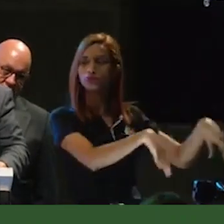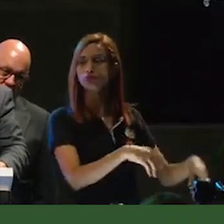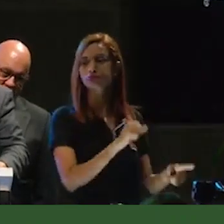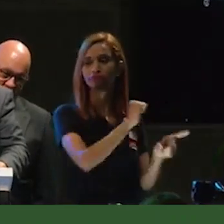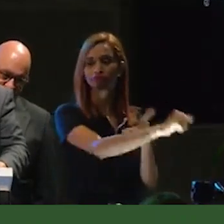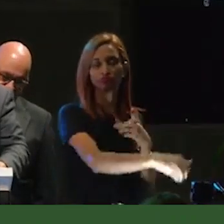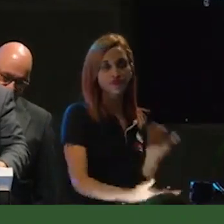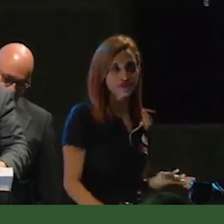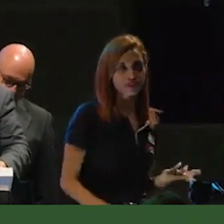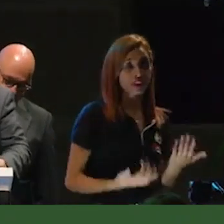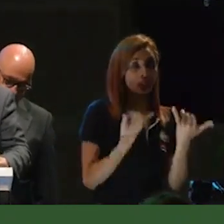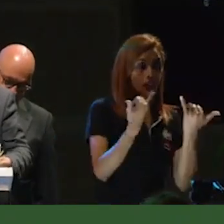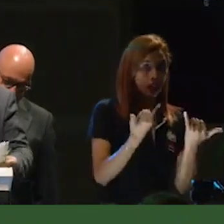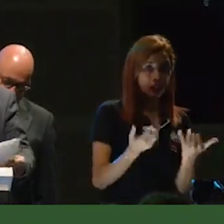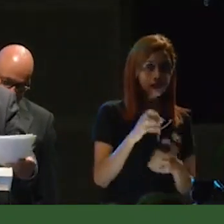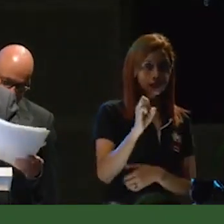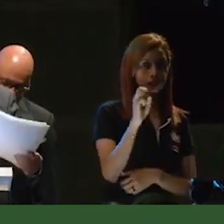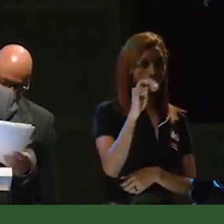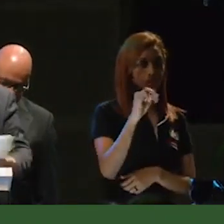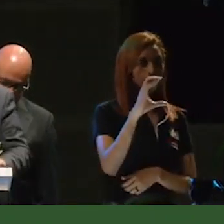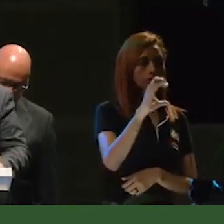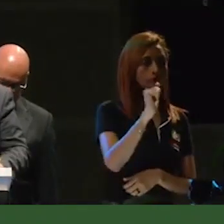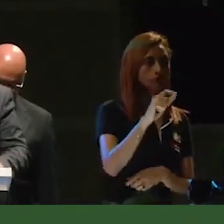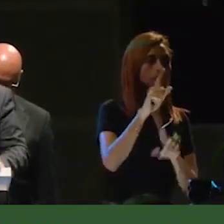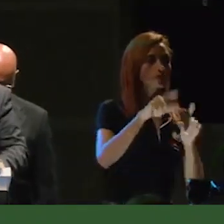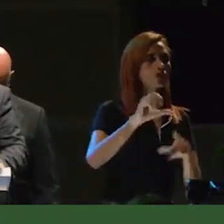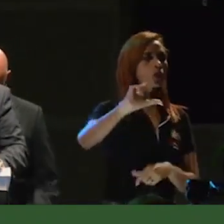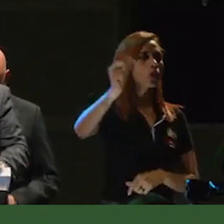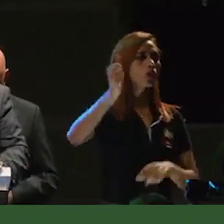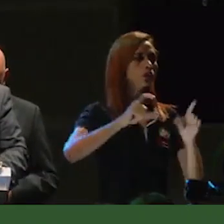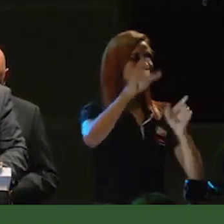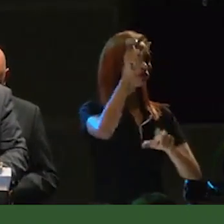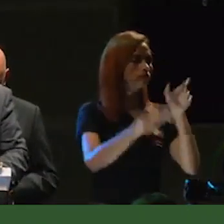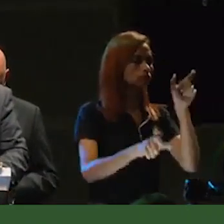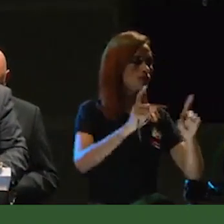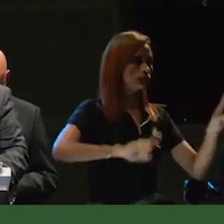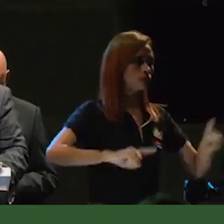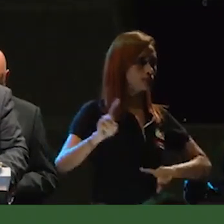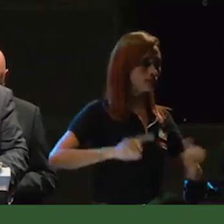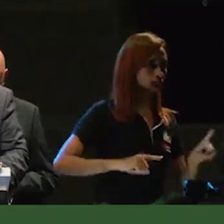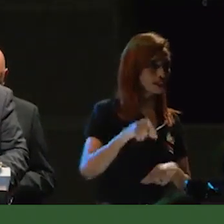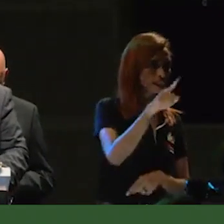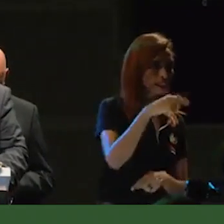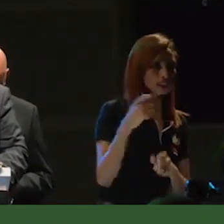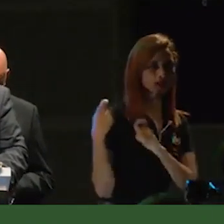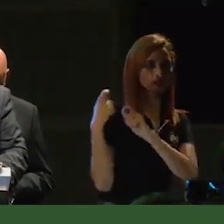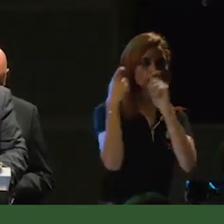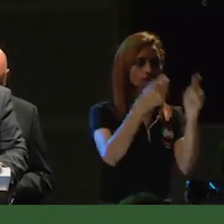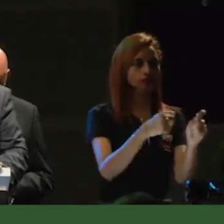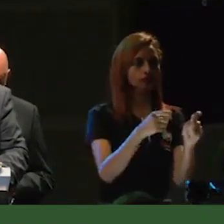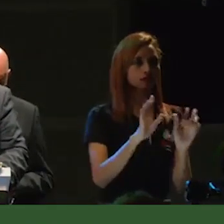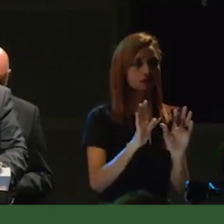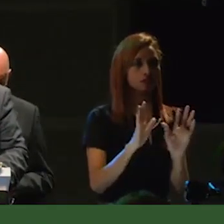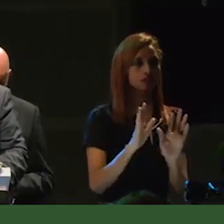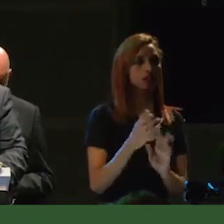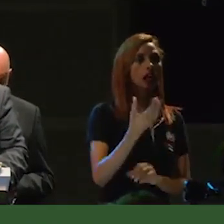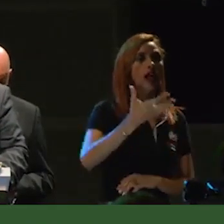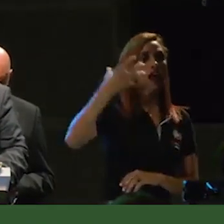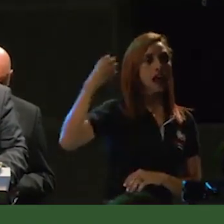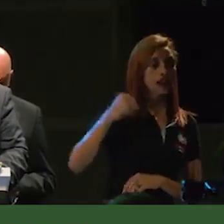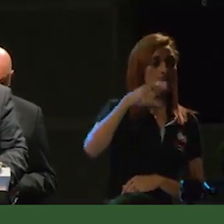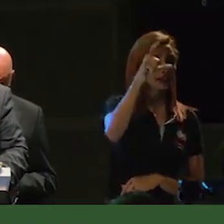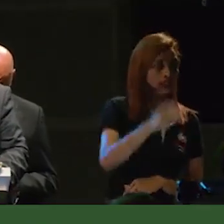EMCA. Adicionalmente, en ese momento se tenían gerentes de la empresa multipropósito nombrados por un candidato a la alcaldía de Calarcá